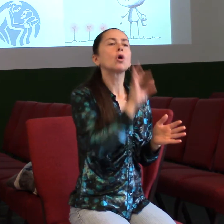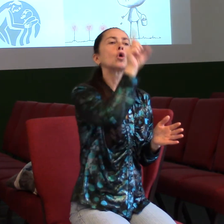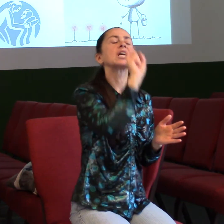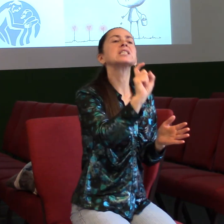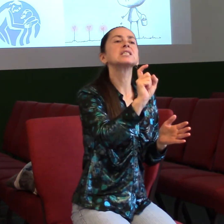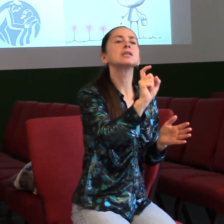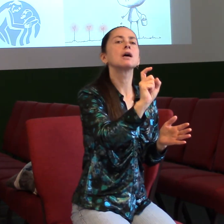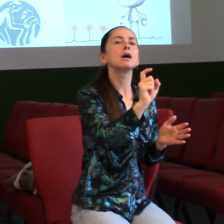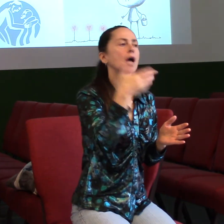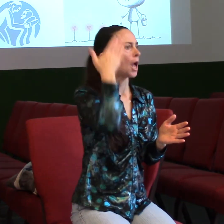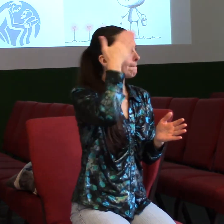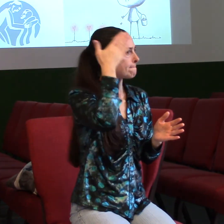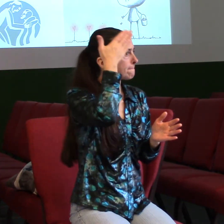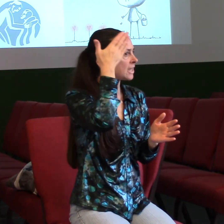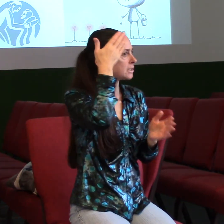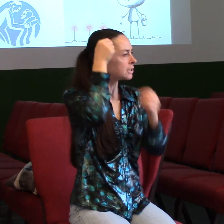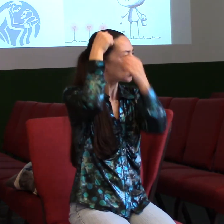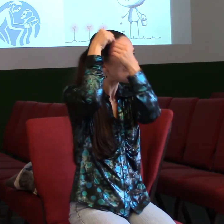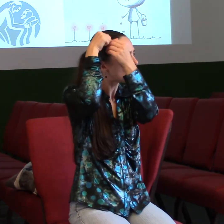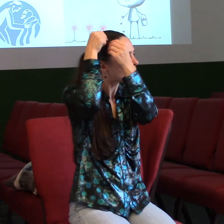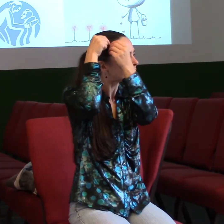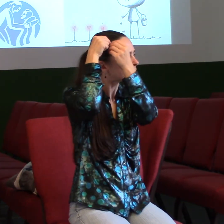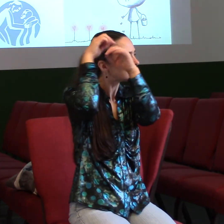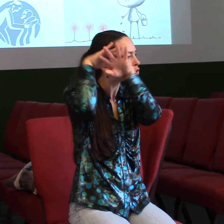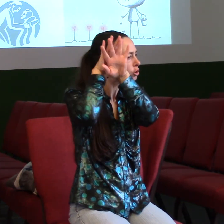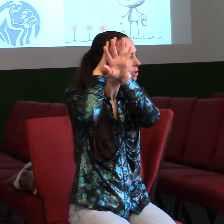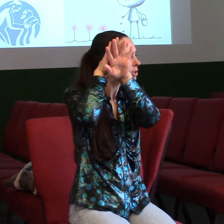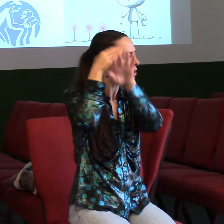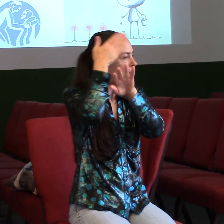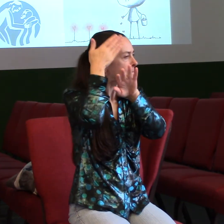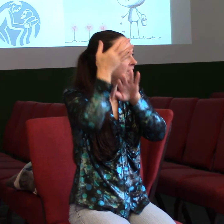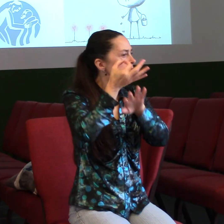Myslíte si, že to, co slyšíte ve své hlavě jako odpovědi toho člověka, jsou jeho skutečné odpovědi?